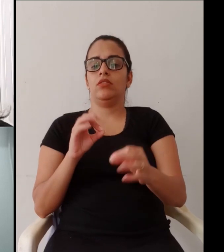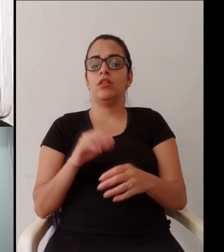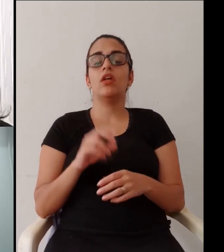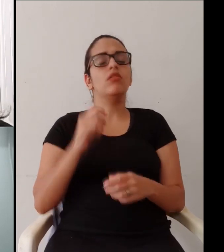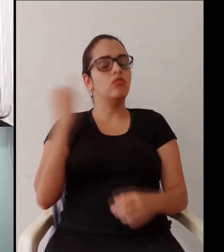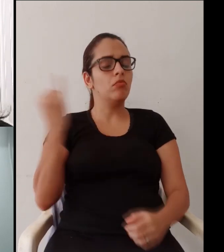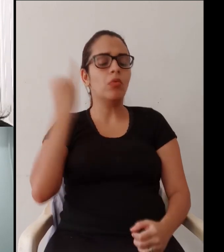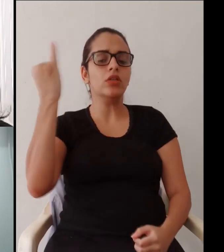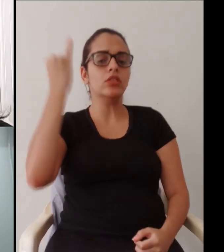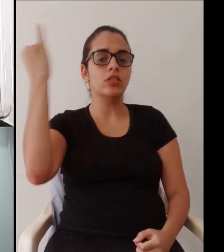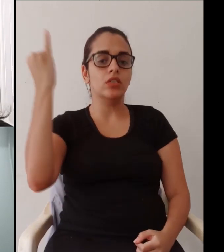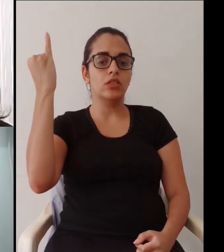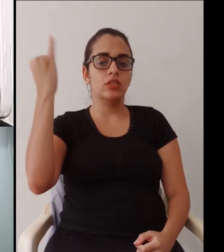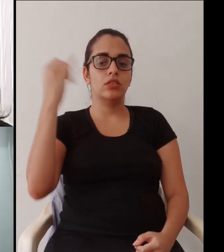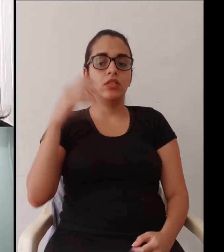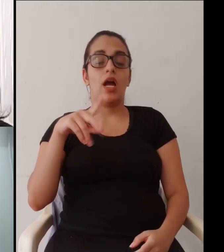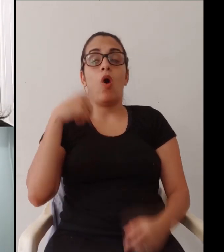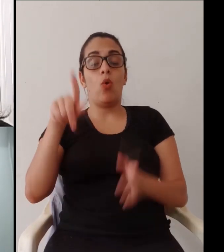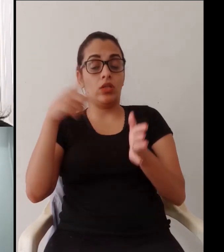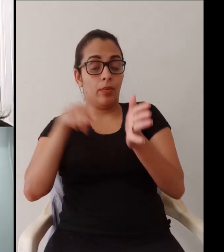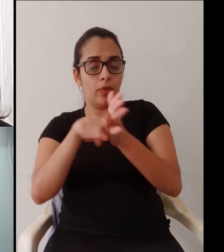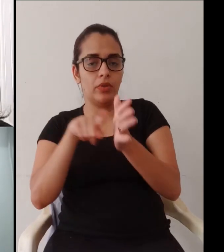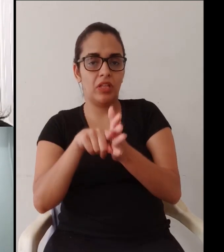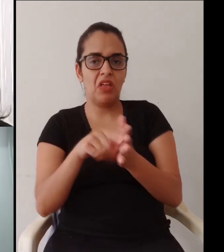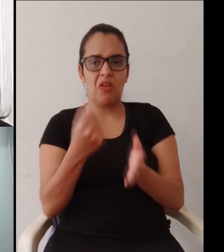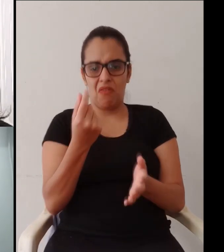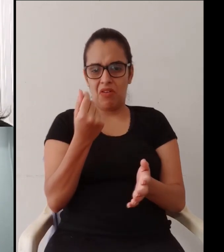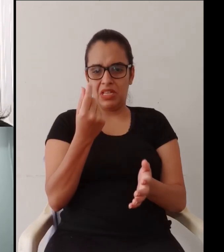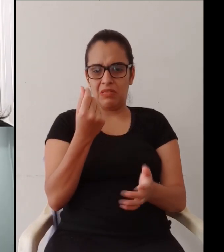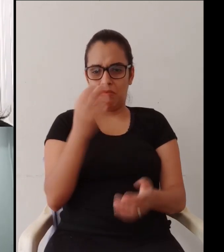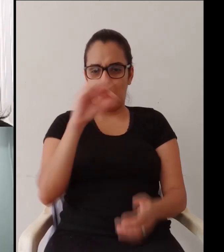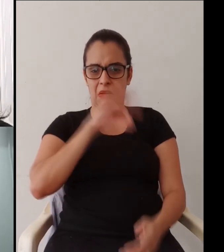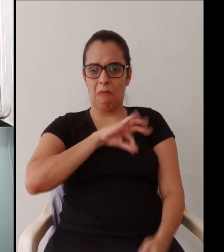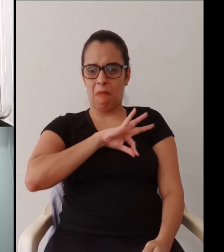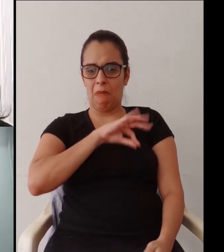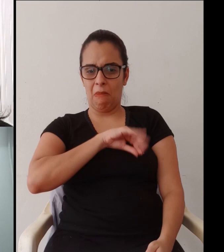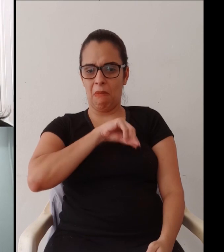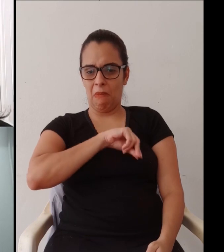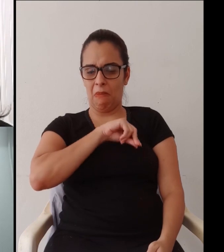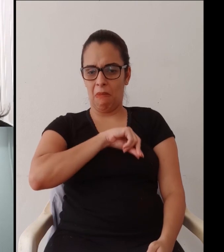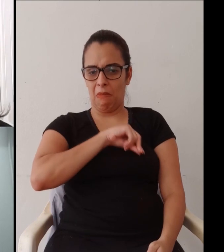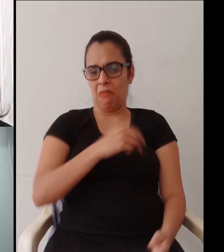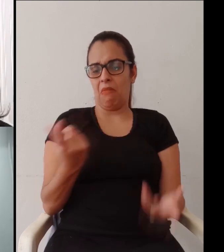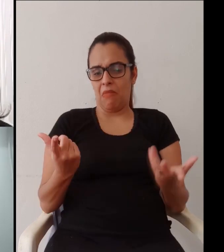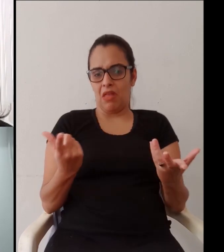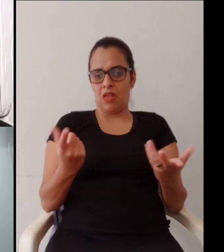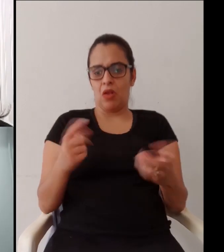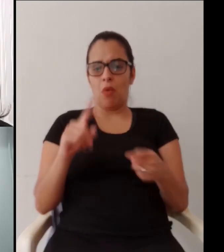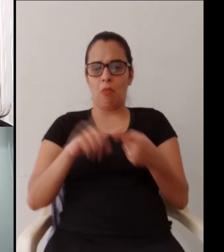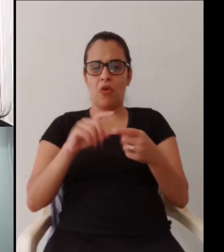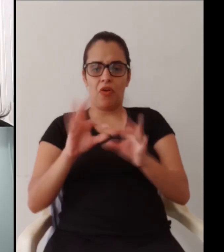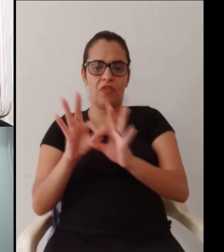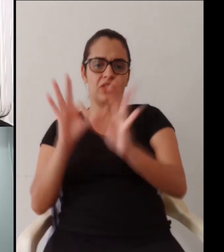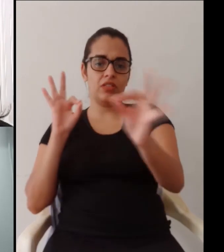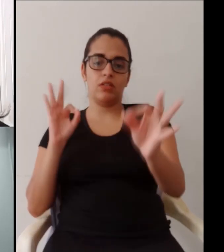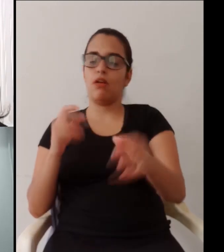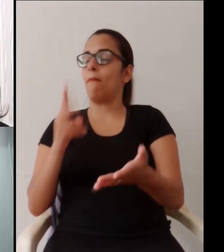fala no seu diploma qual é a modalidade que você cursou. Fala qual é o curso que você cursou. Isso que importa. Eu vou receber